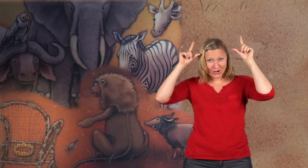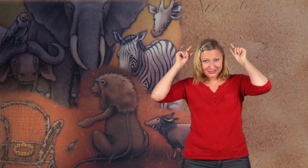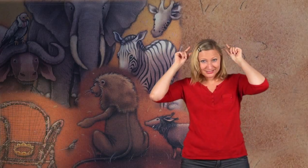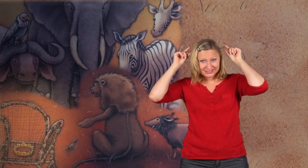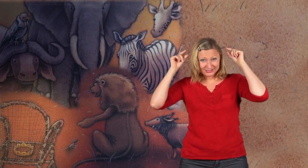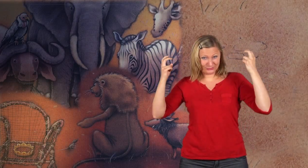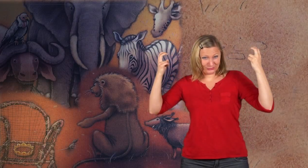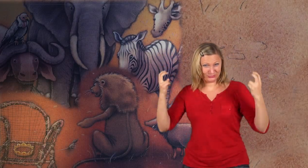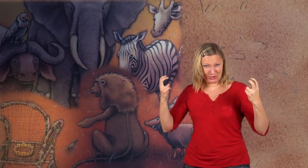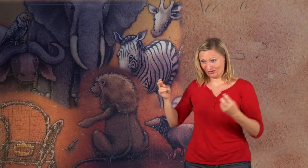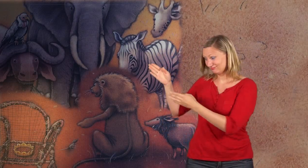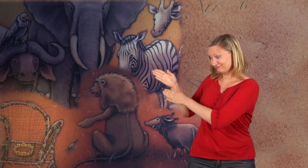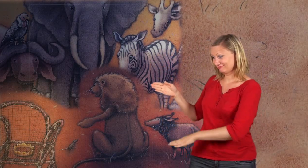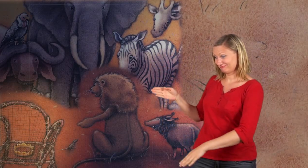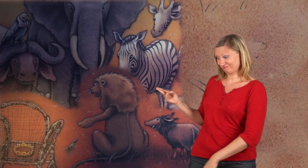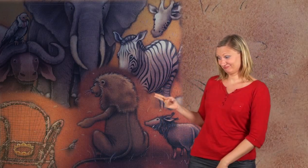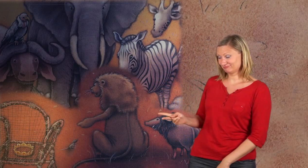Krone und Thron brauche ich aber nicht mehr dazu.